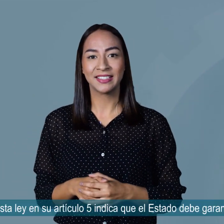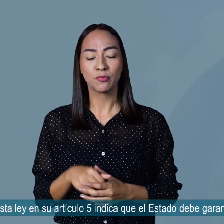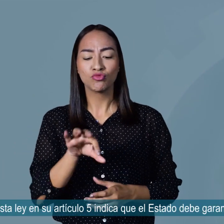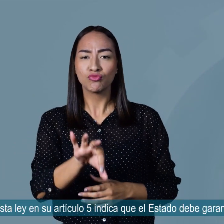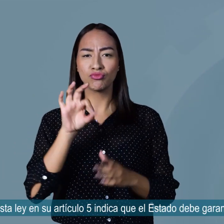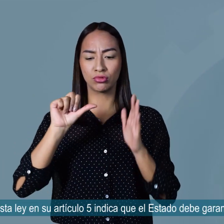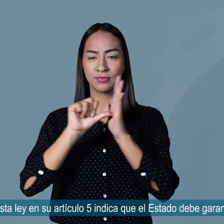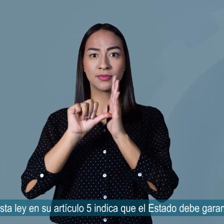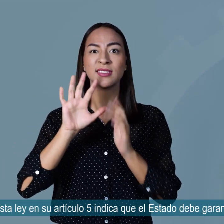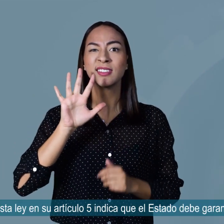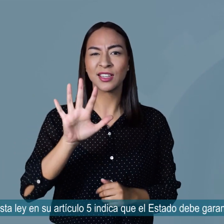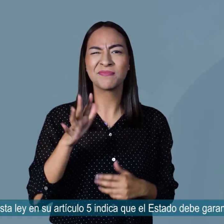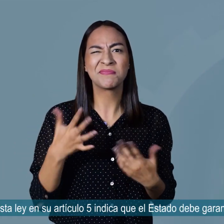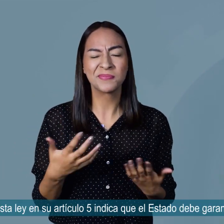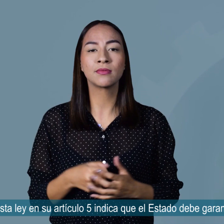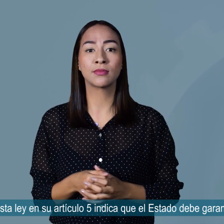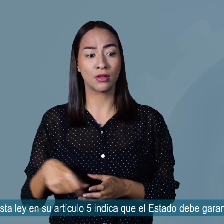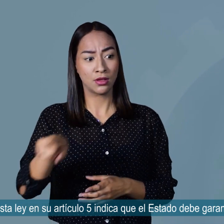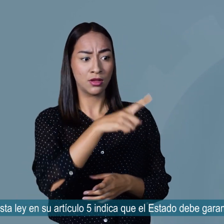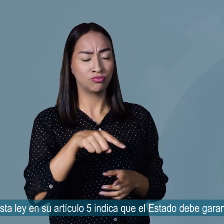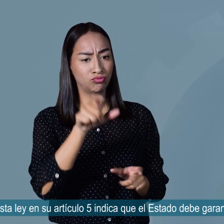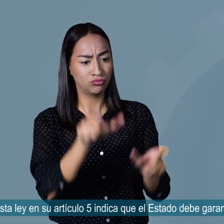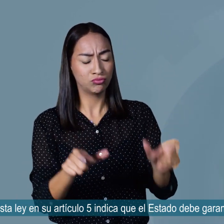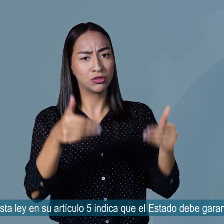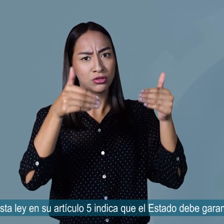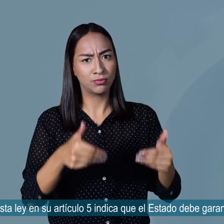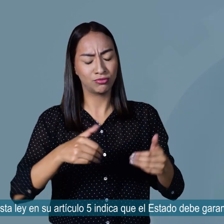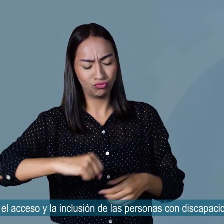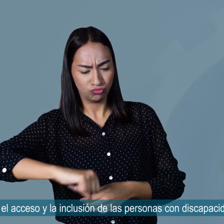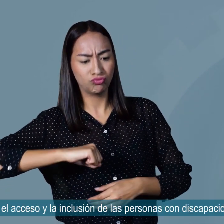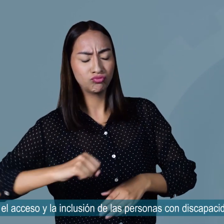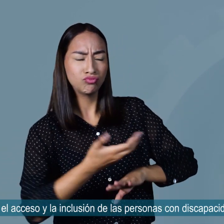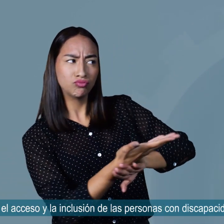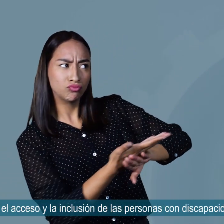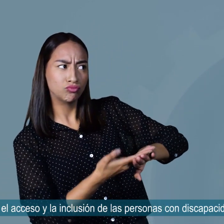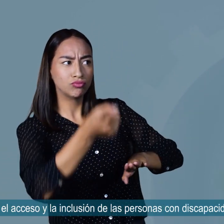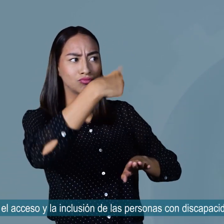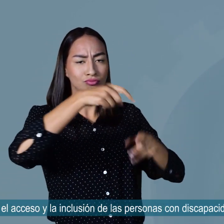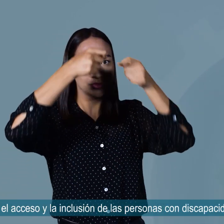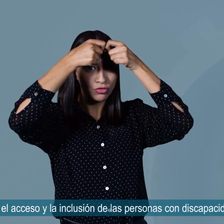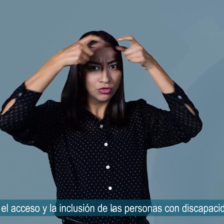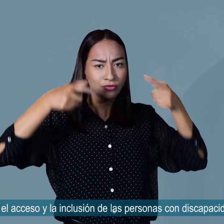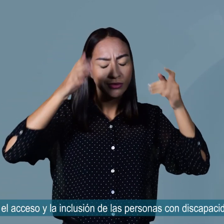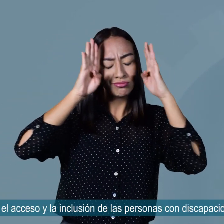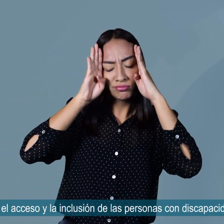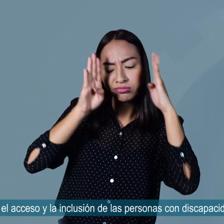Esta ley, en su artículo 5, indica que el Estado debe garantizar el acceso y la inclusión de las personas con discapacidad